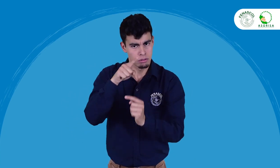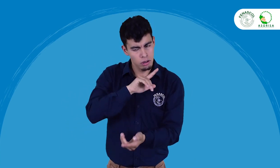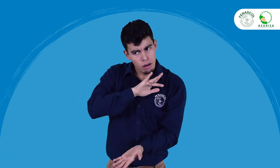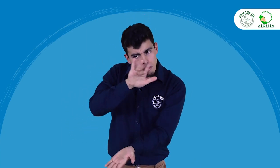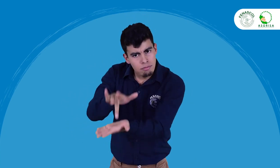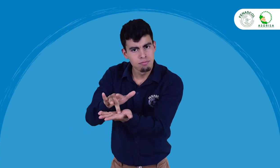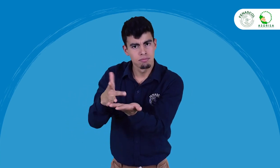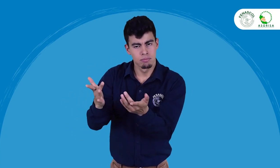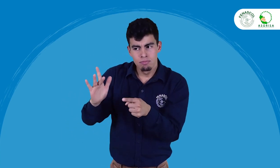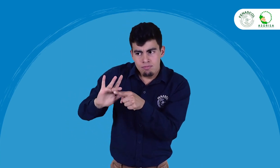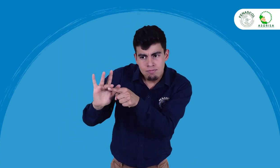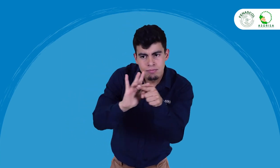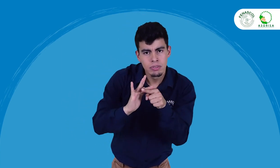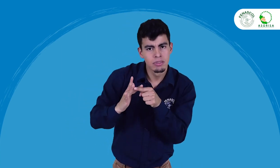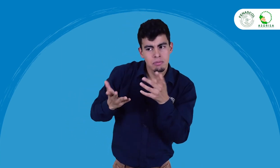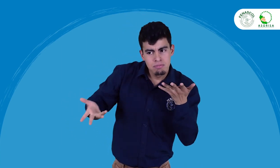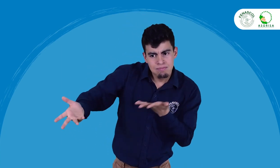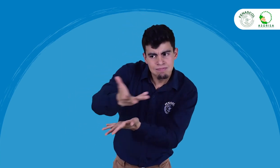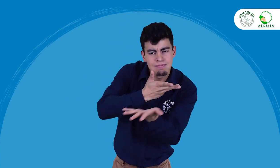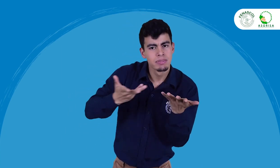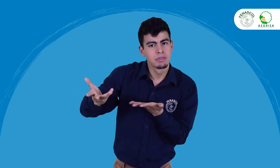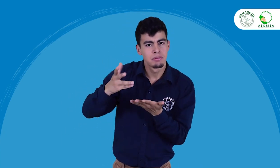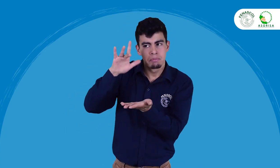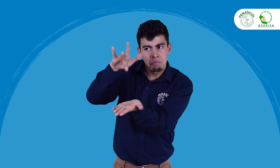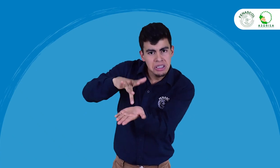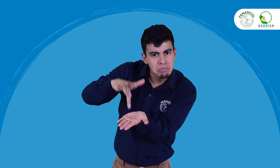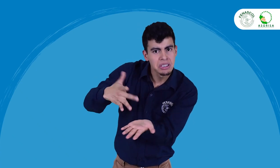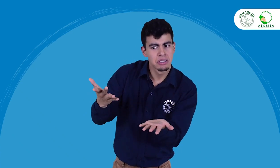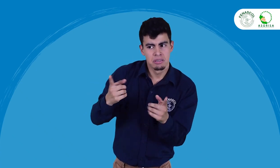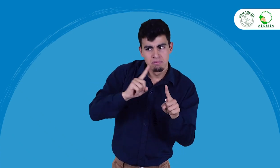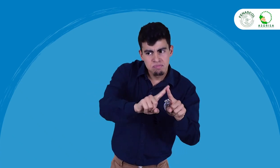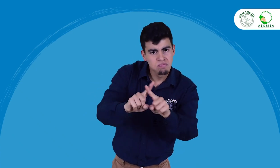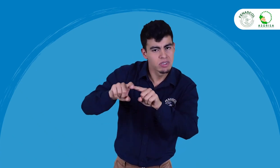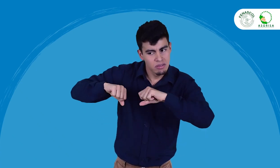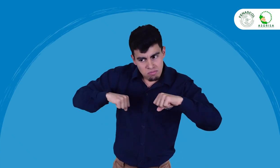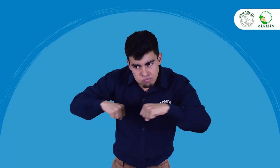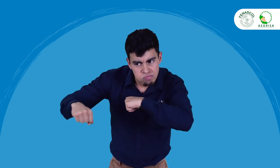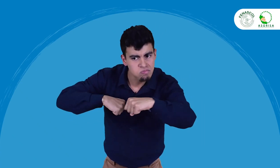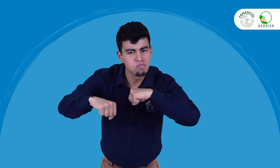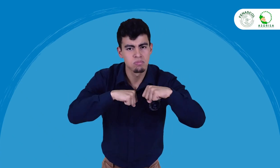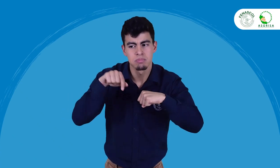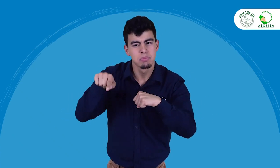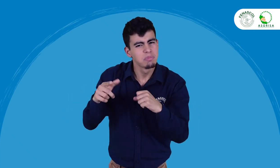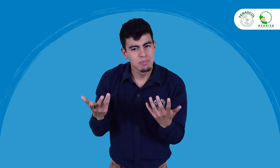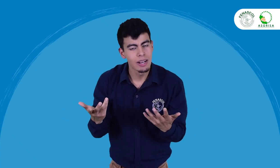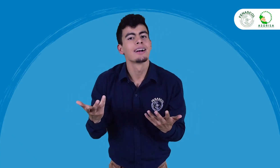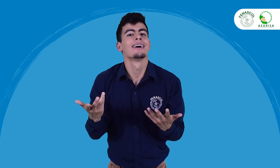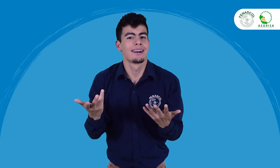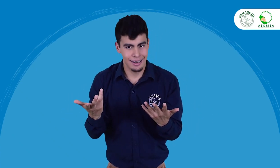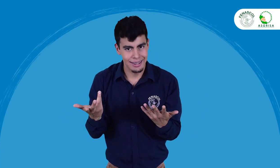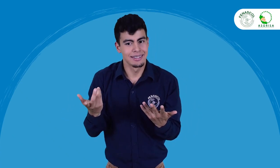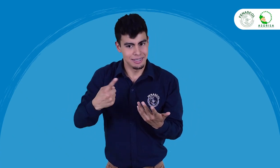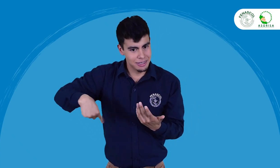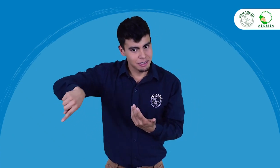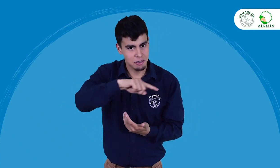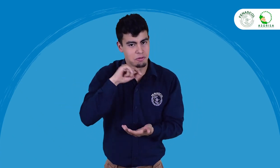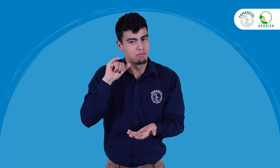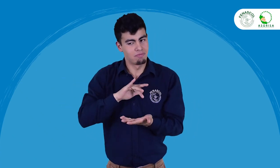Así como vimos en el video anterior, pueden asistir al octavo congreso, participar de las acciones, compartir con otros, estar